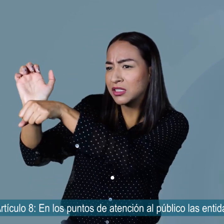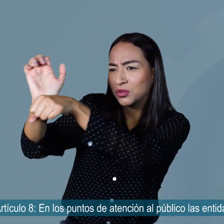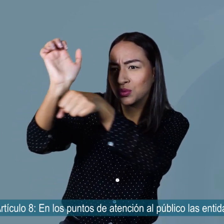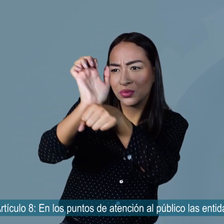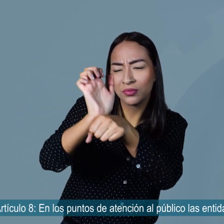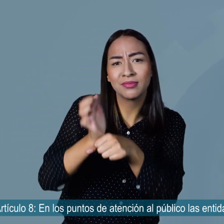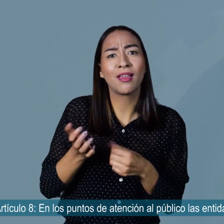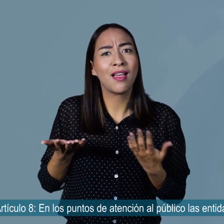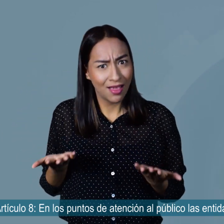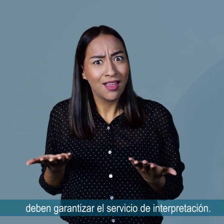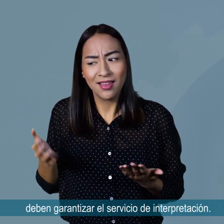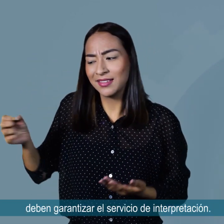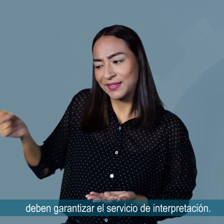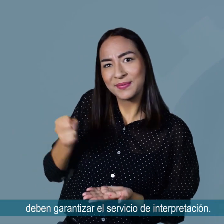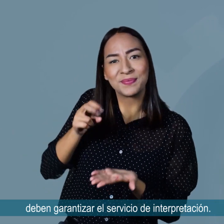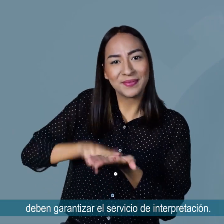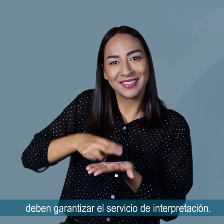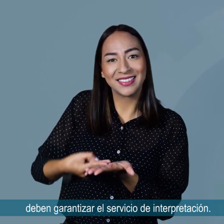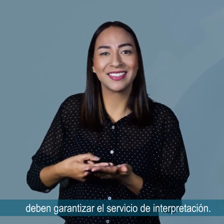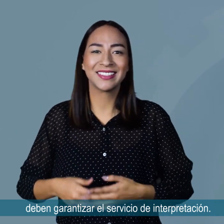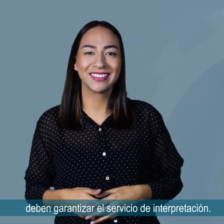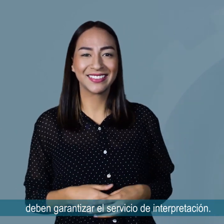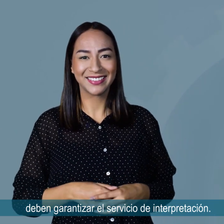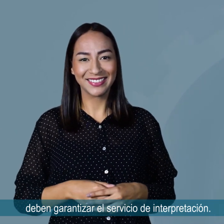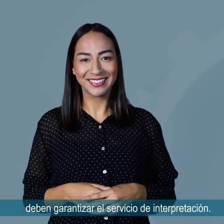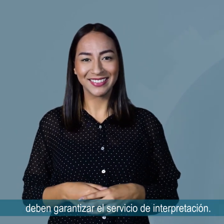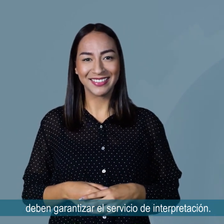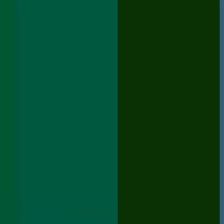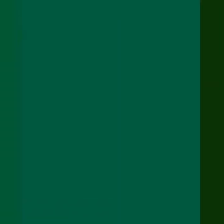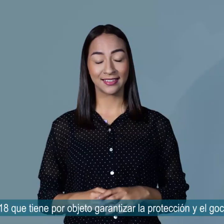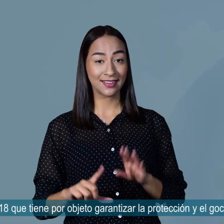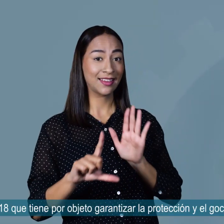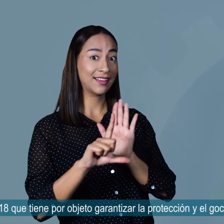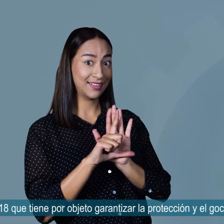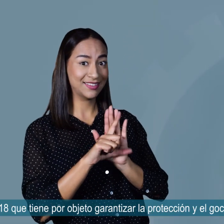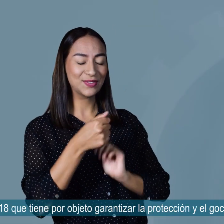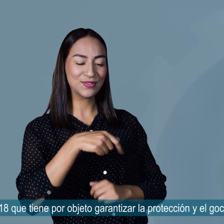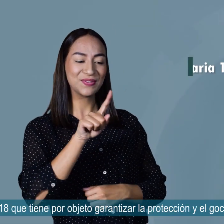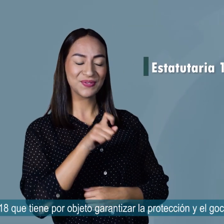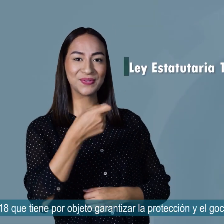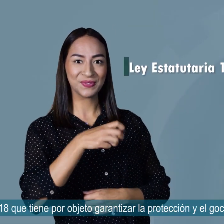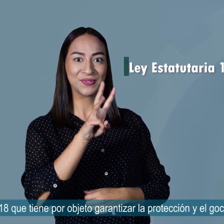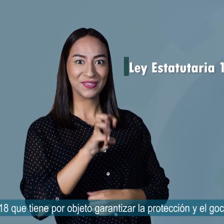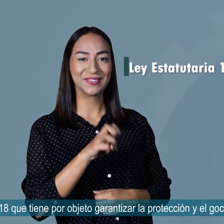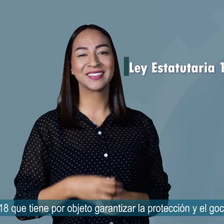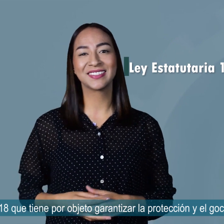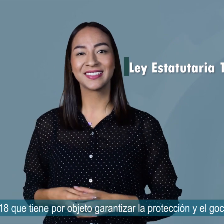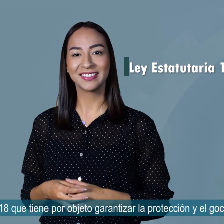público, las entidades deben garantizar el servicio de interpretación. Ley 16-18,